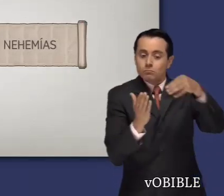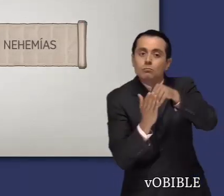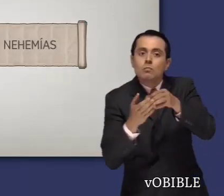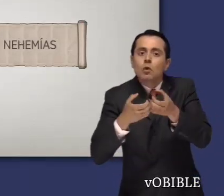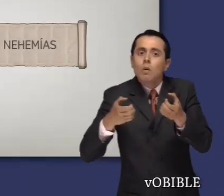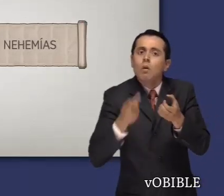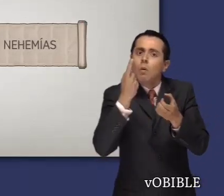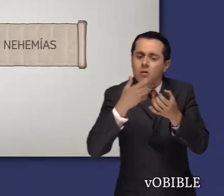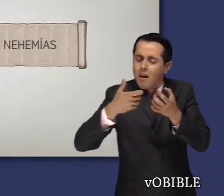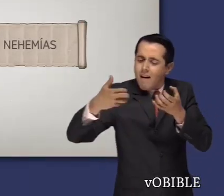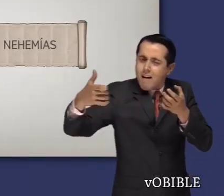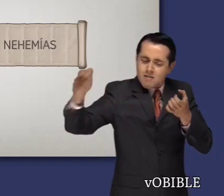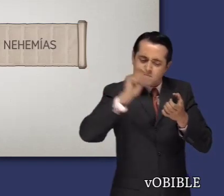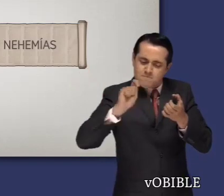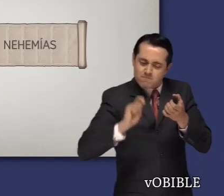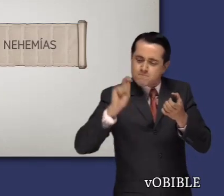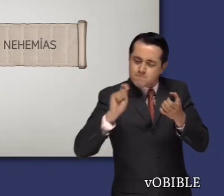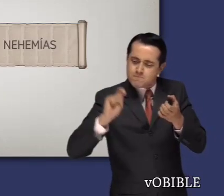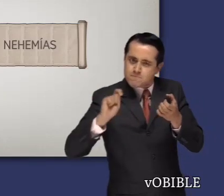tenemos ahora en las Biblias modernas.